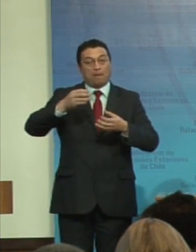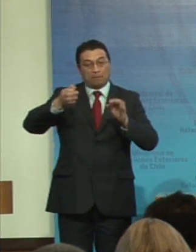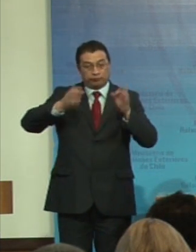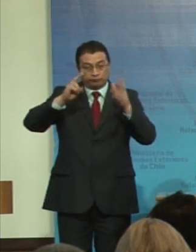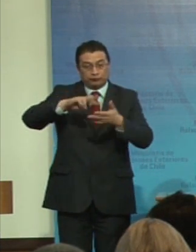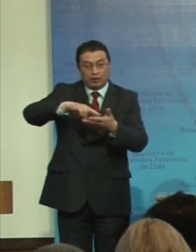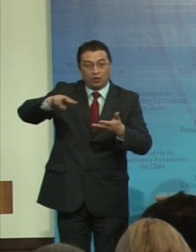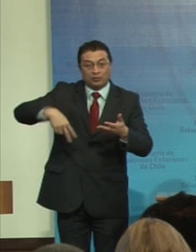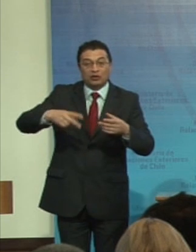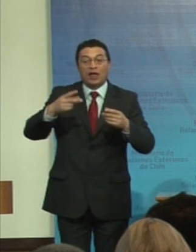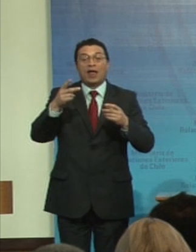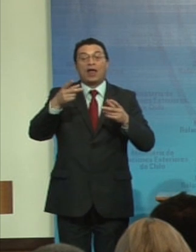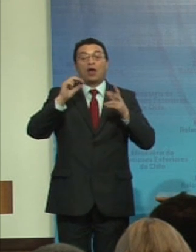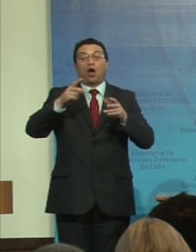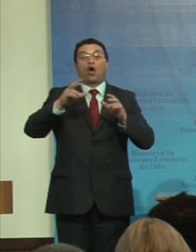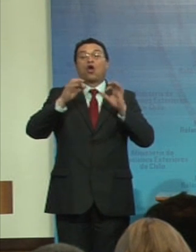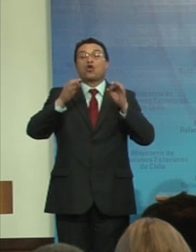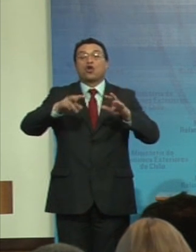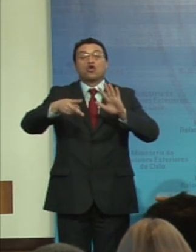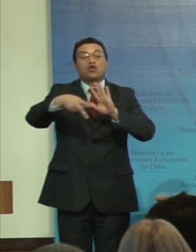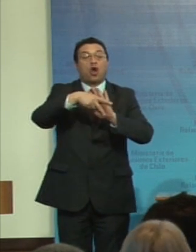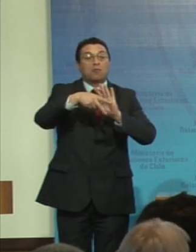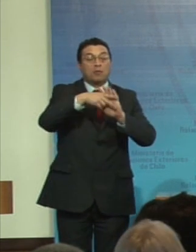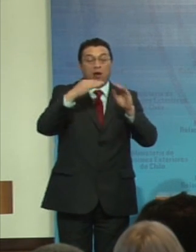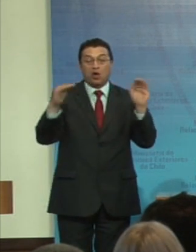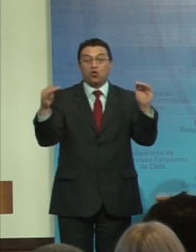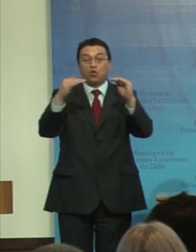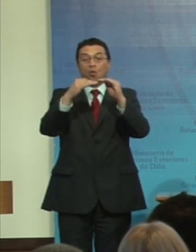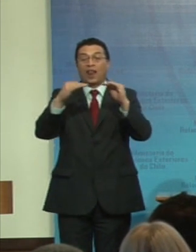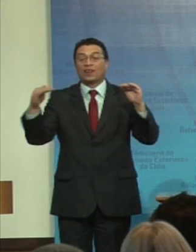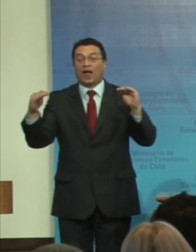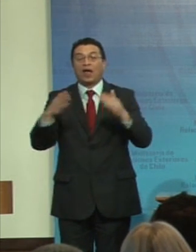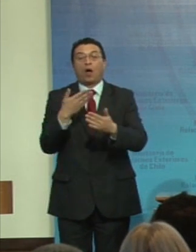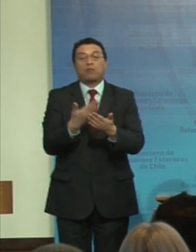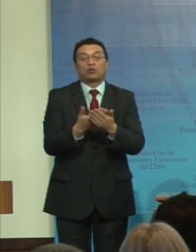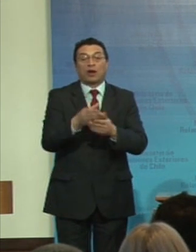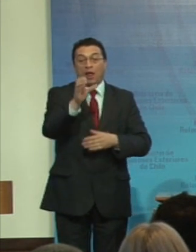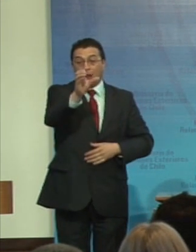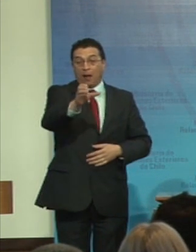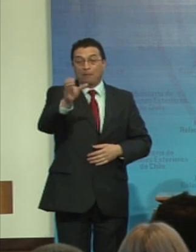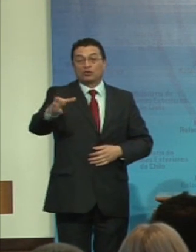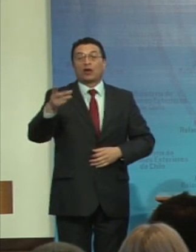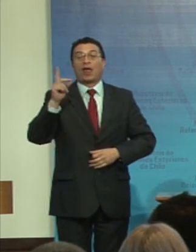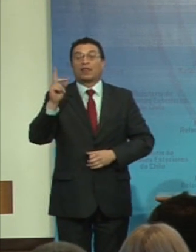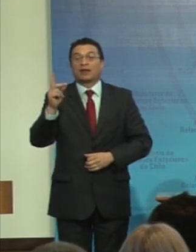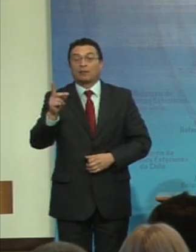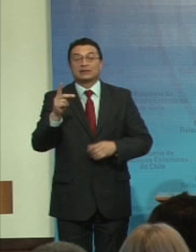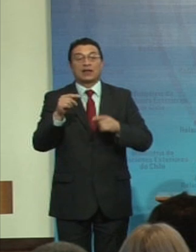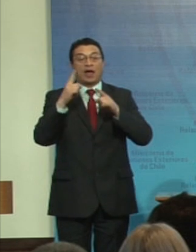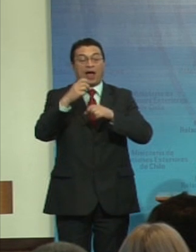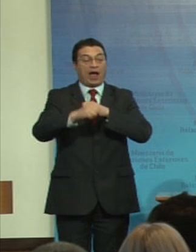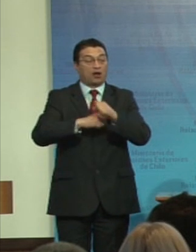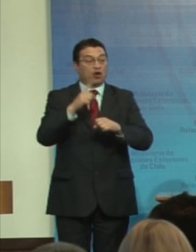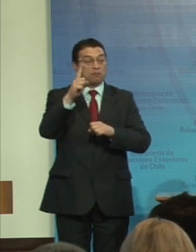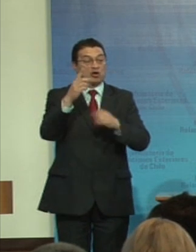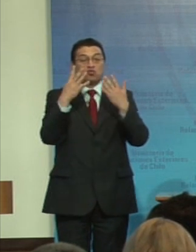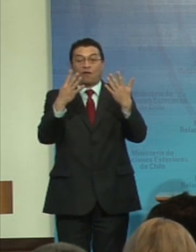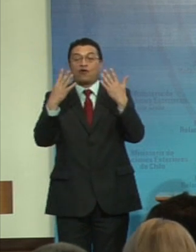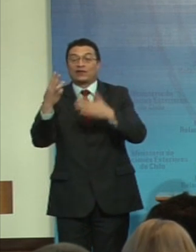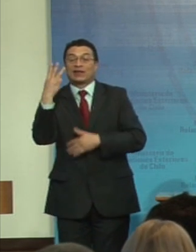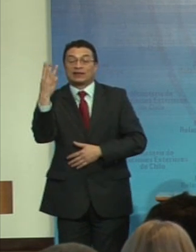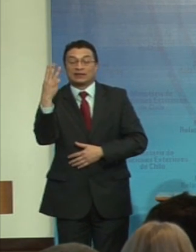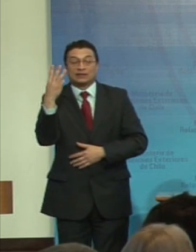que culmina con las normas uniformes para la igualdad de oportunidades para las personas con discapacidad del año 1993,